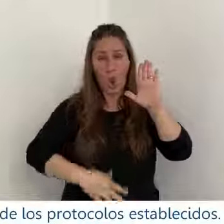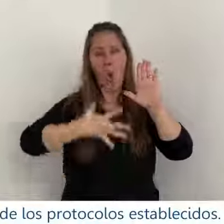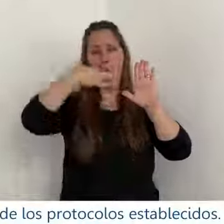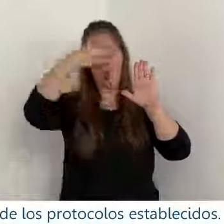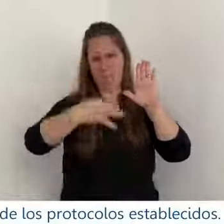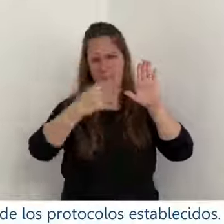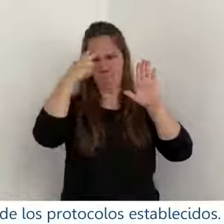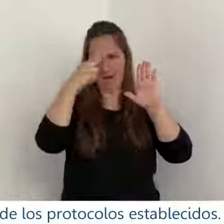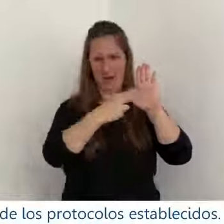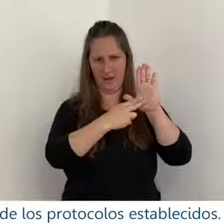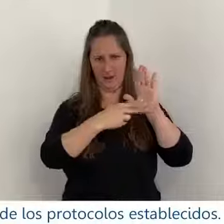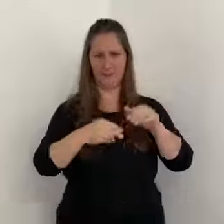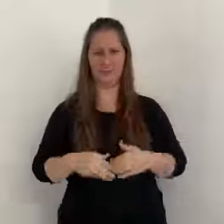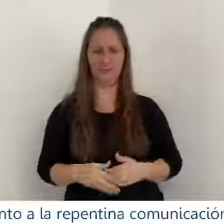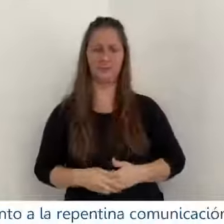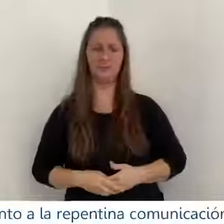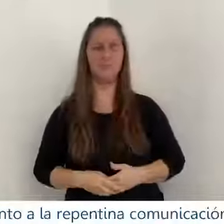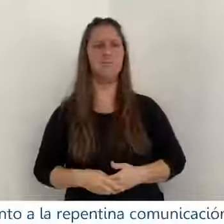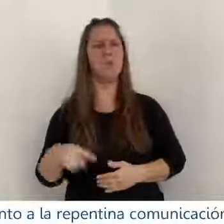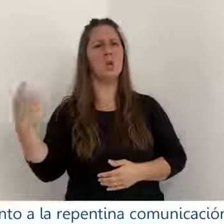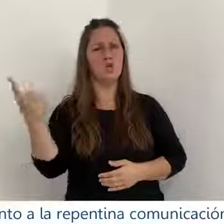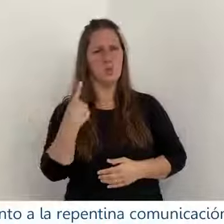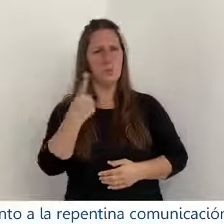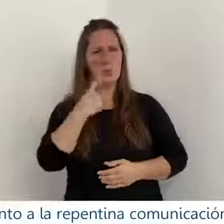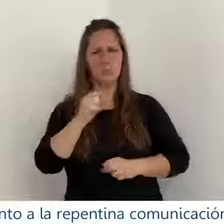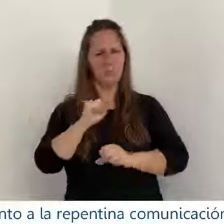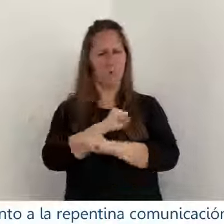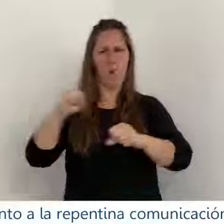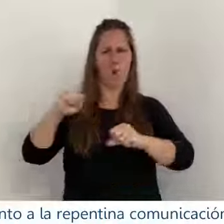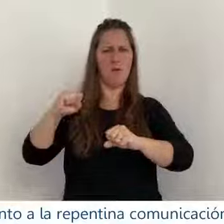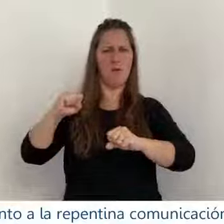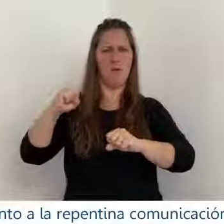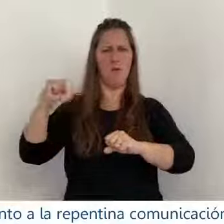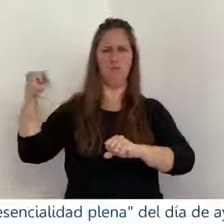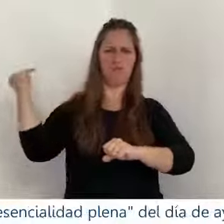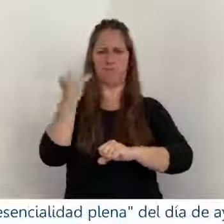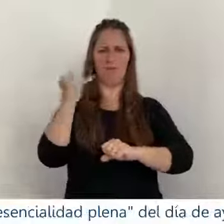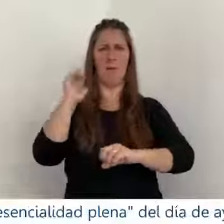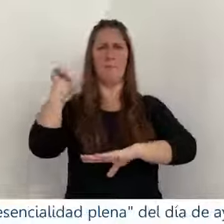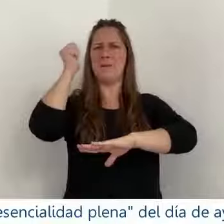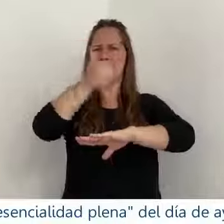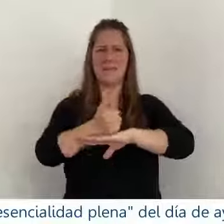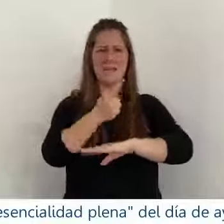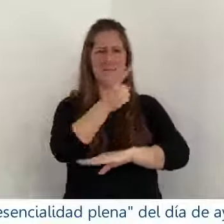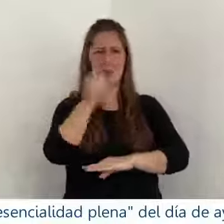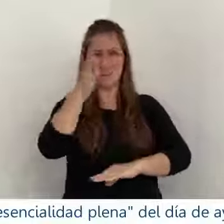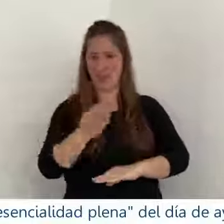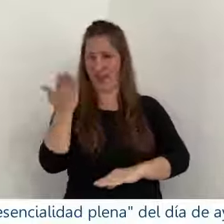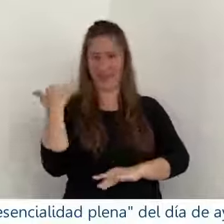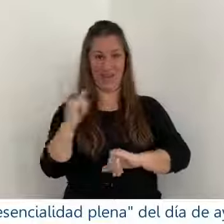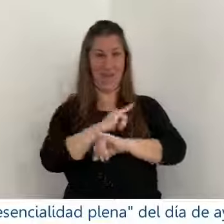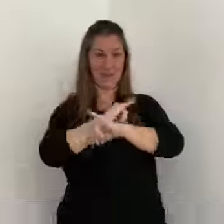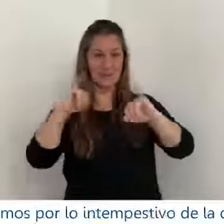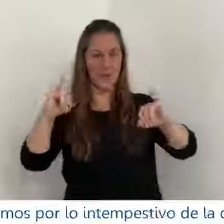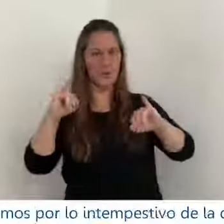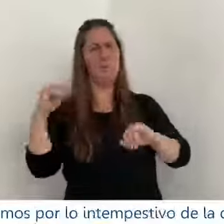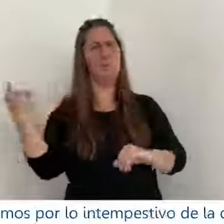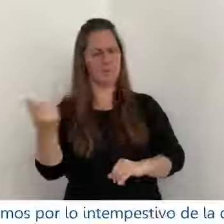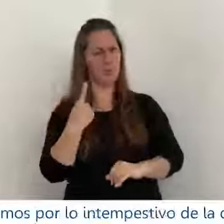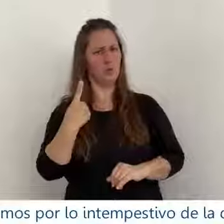protocolos establecidos Atento a la repentina comunicación de presencialidad plena del día de ayer